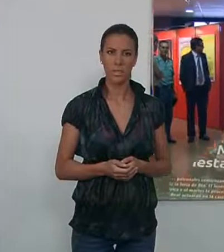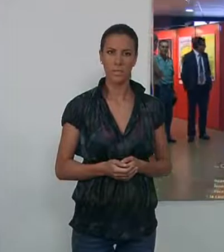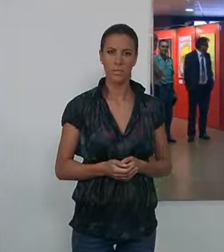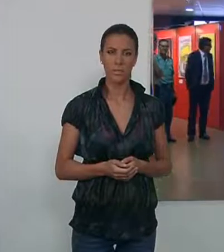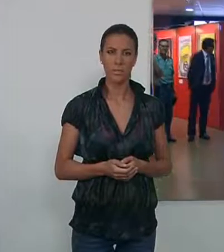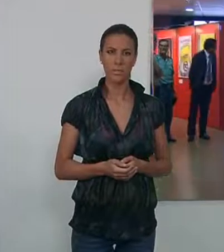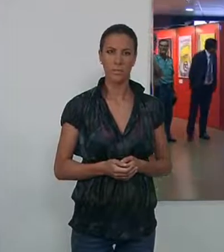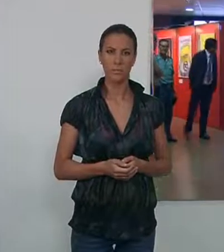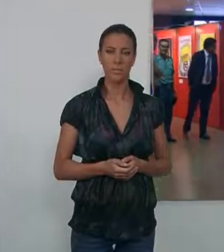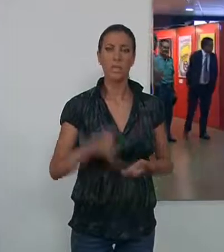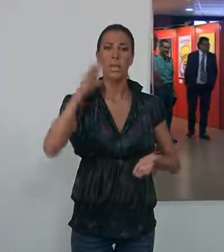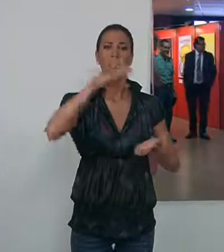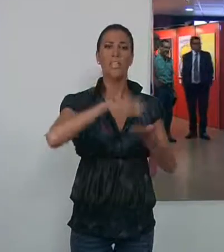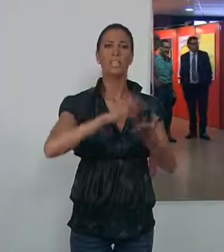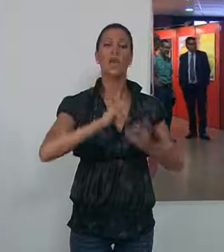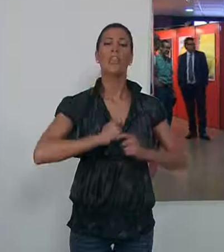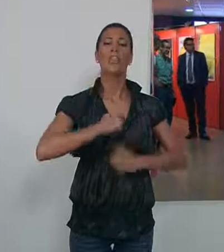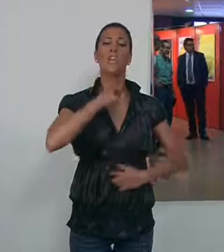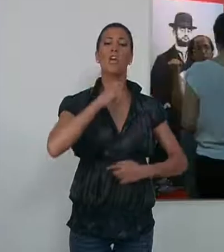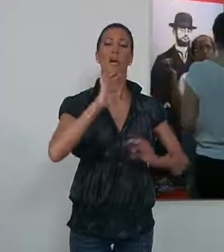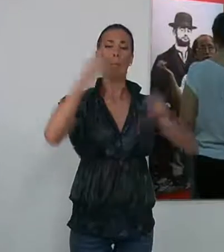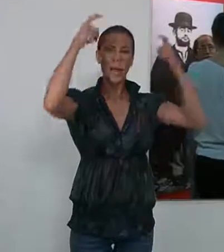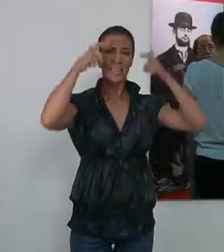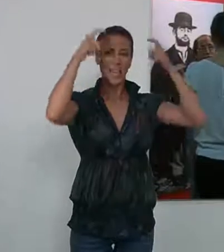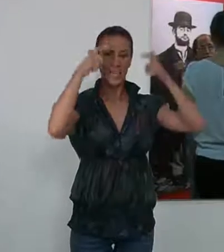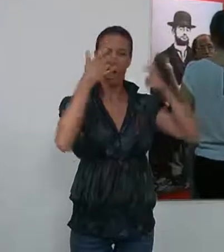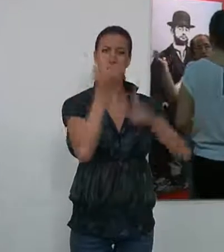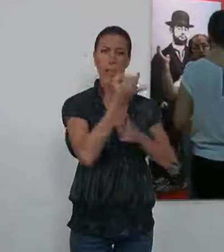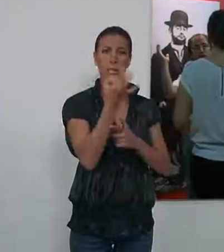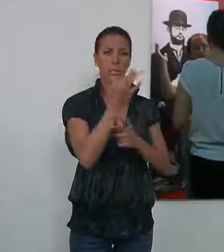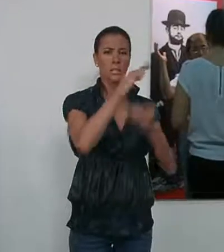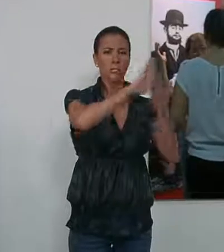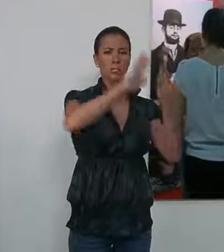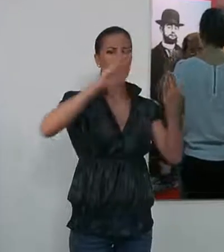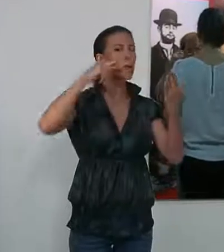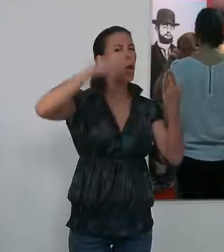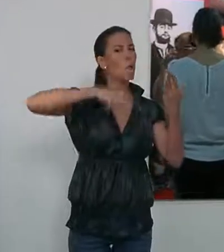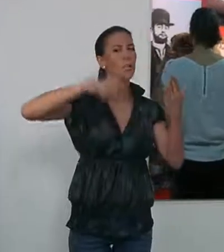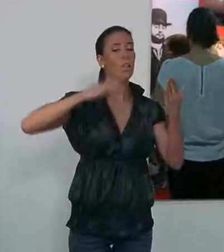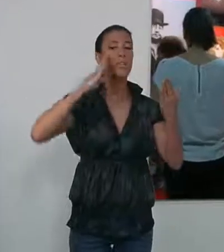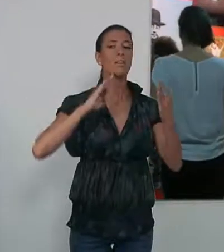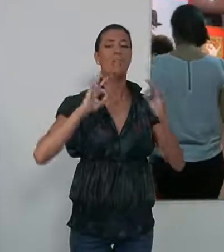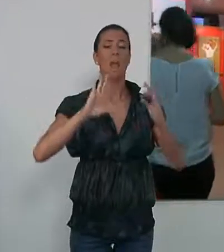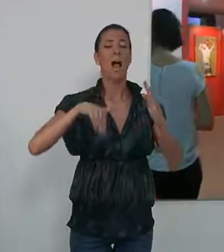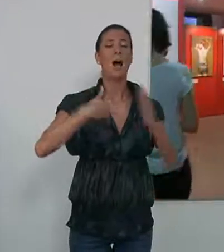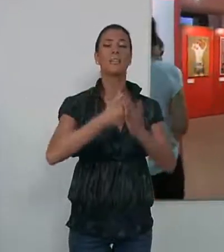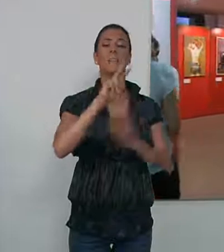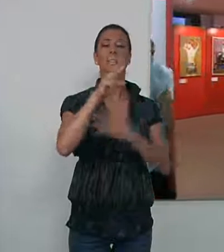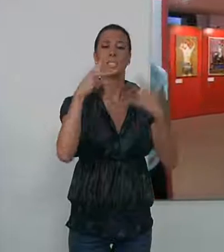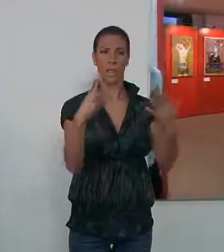El Centro Cívico de la Matraquilla acoge, hasta el día 27, la exposición Diseñadores para un